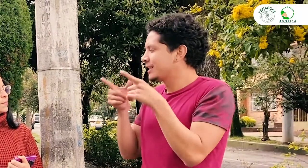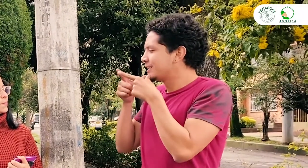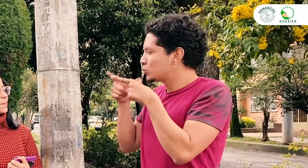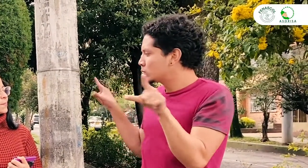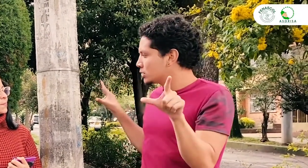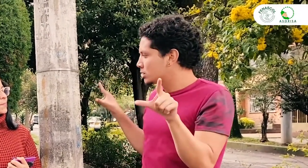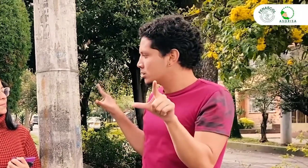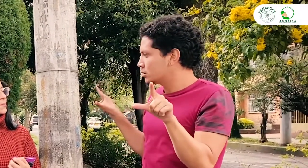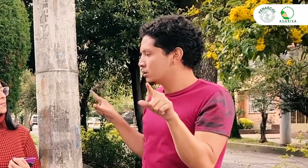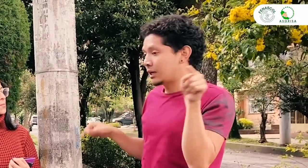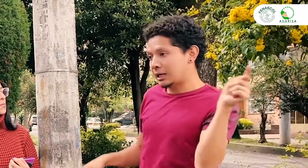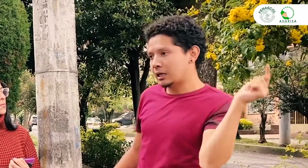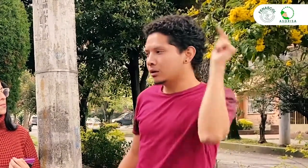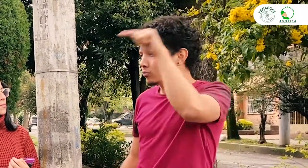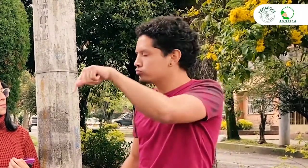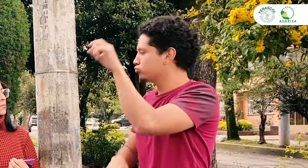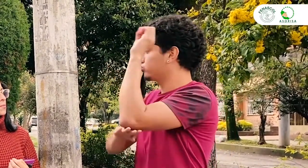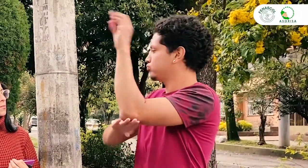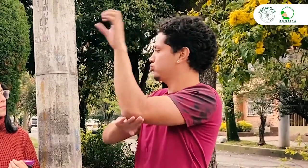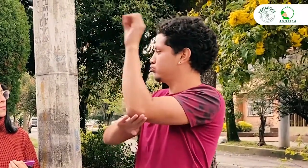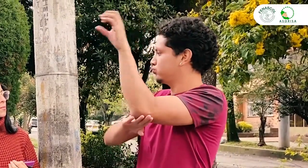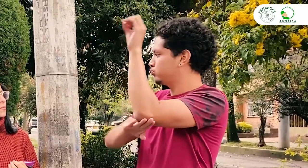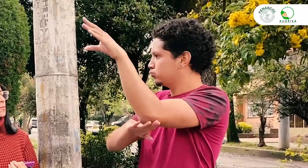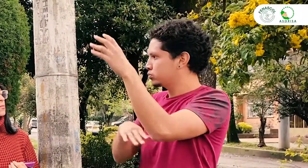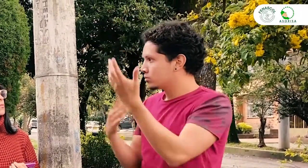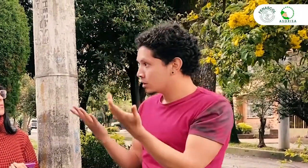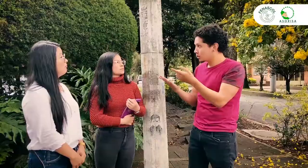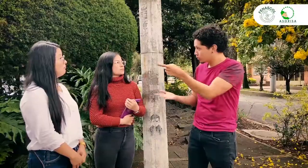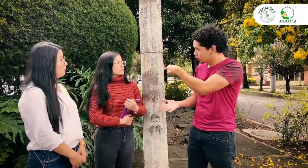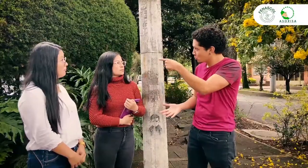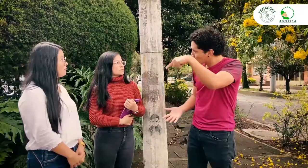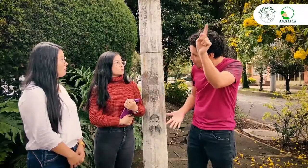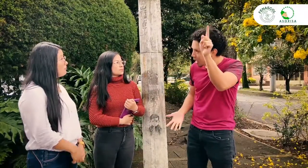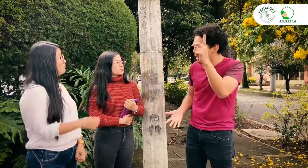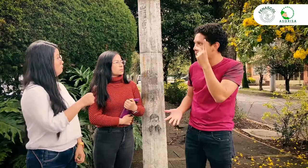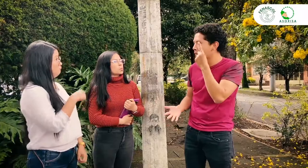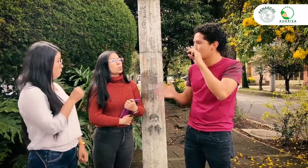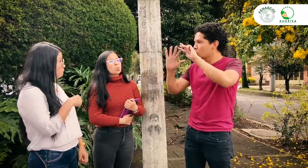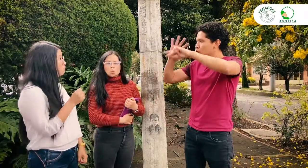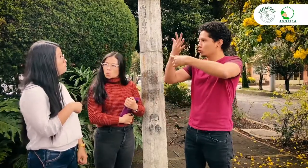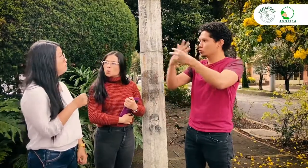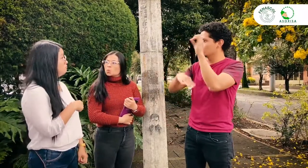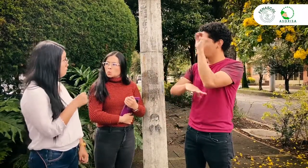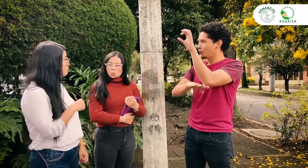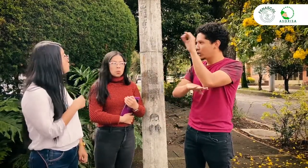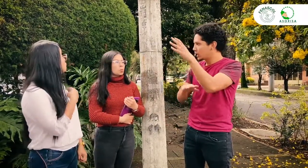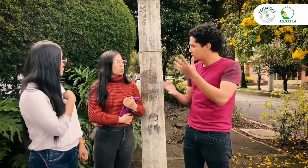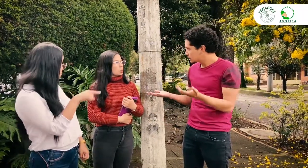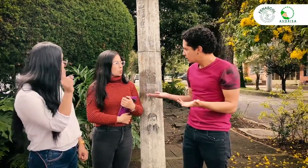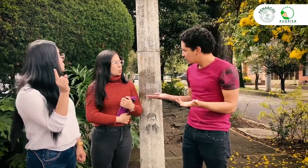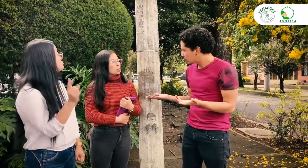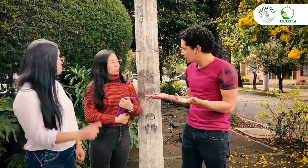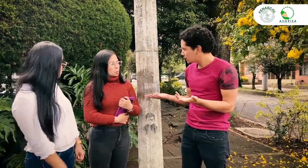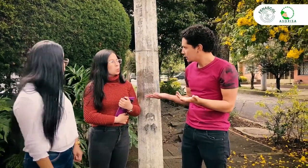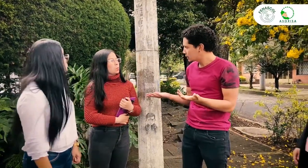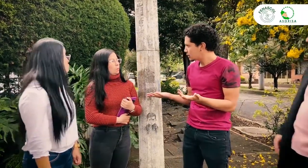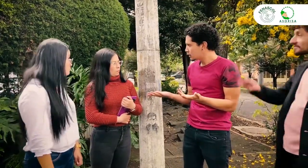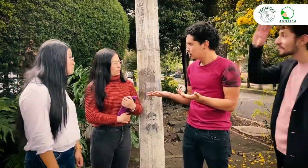explicará sobre este tema en el octavo congreso. Aprovechen y vayan a Pereira, ¿no? Sí, yo voy. Sí, sí, mhm.